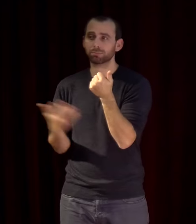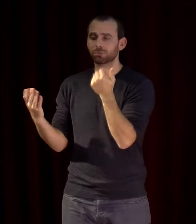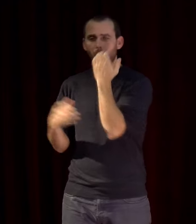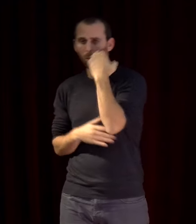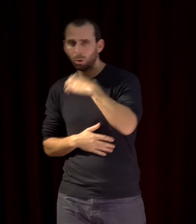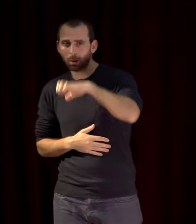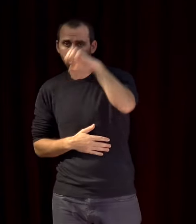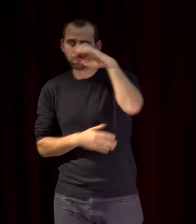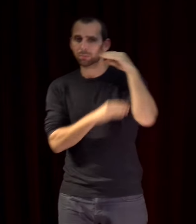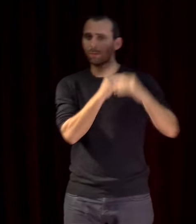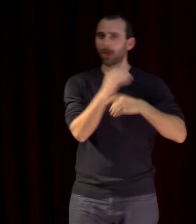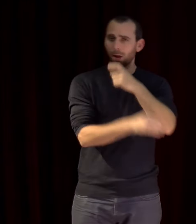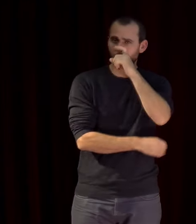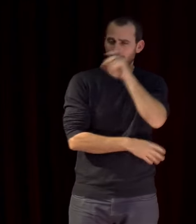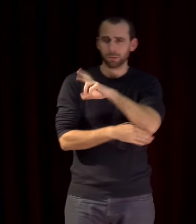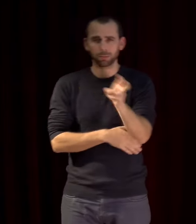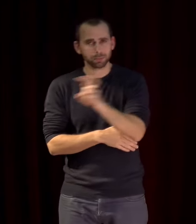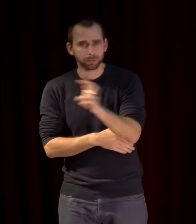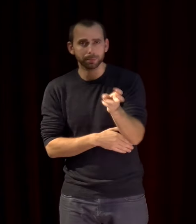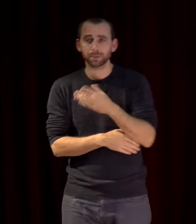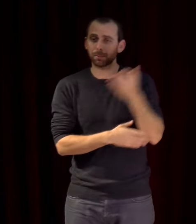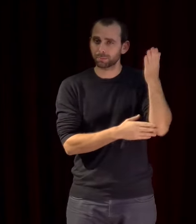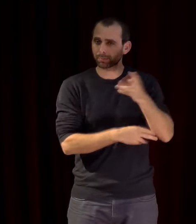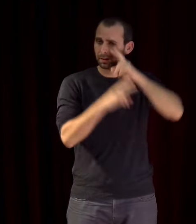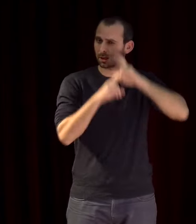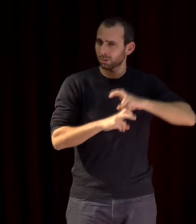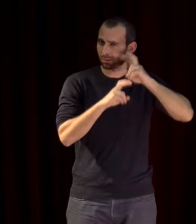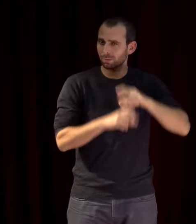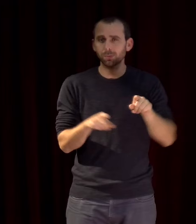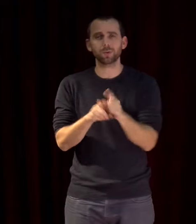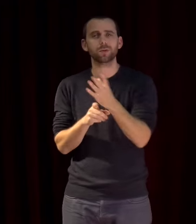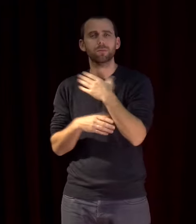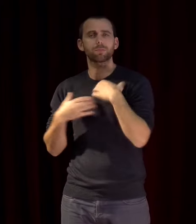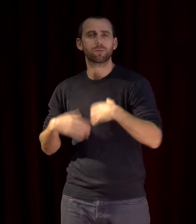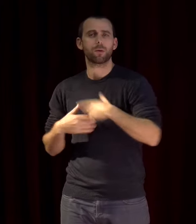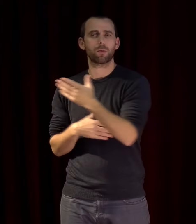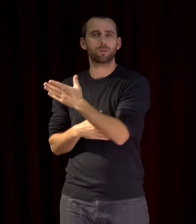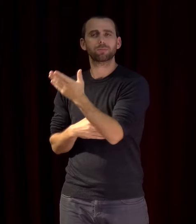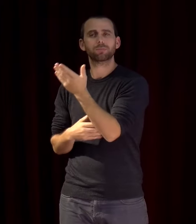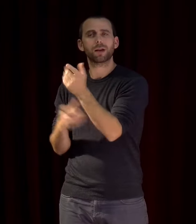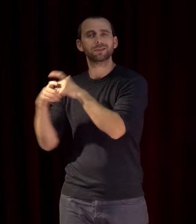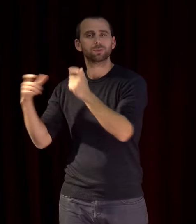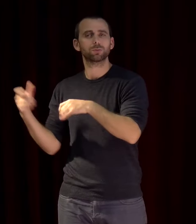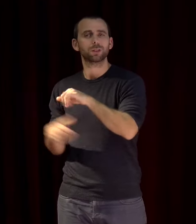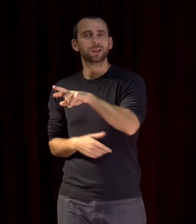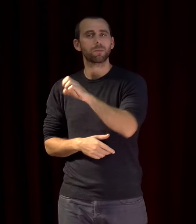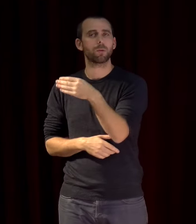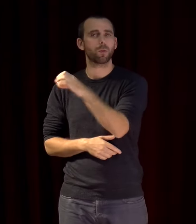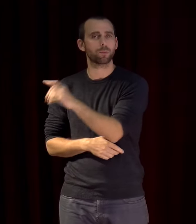arabe et chercheuse et membre du bureau de l'IREMO et l'IREMO c'est l'Institut de recherche et d'études